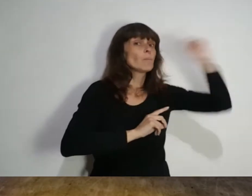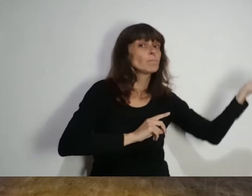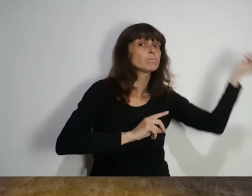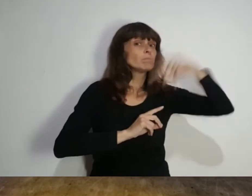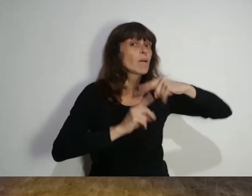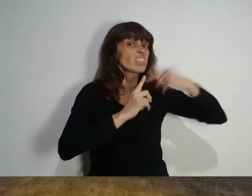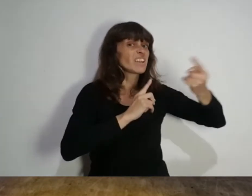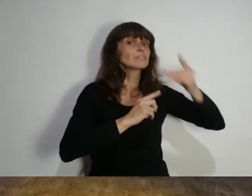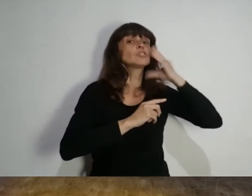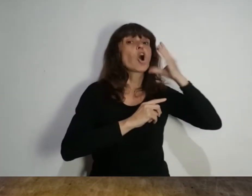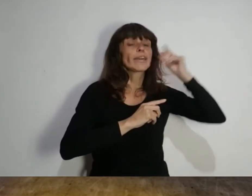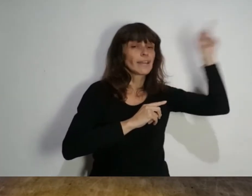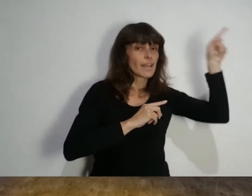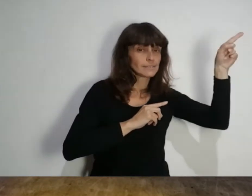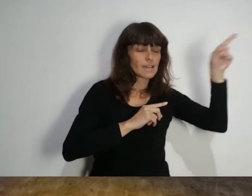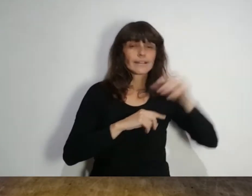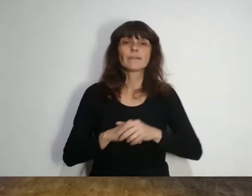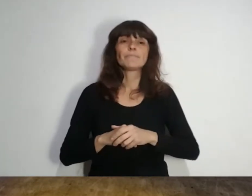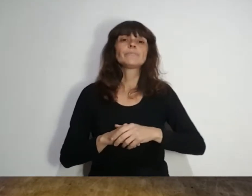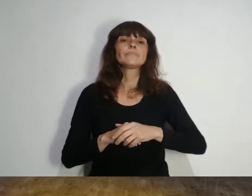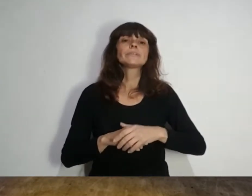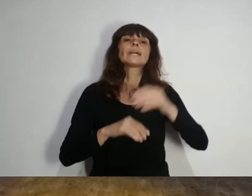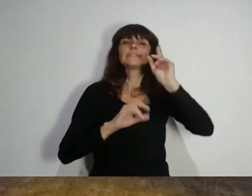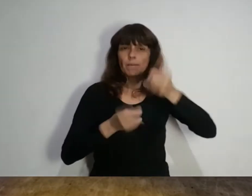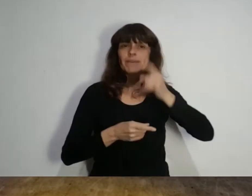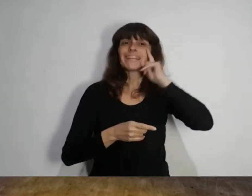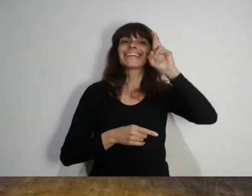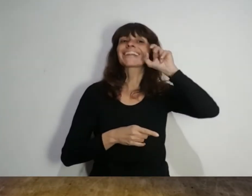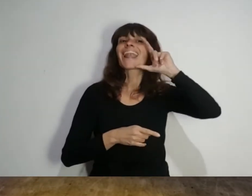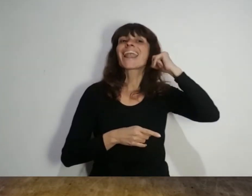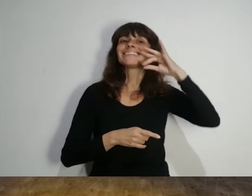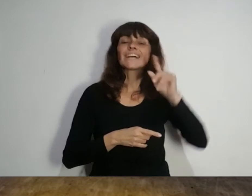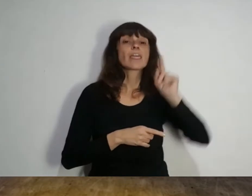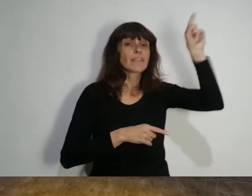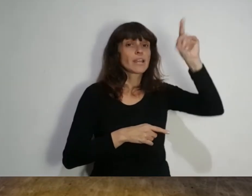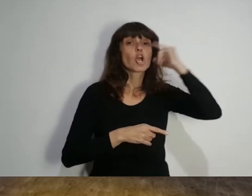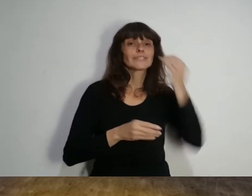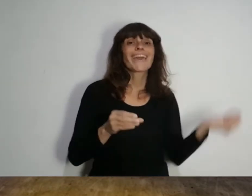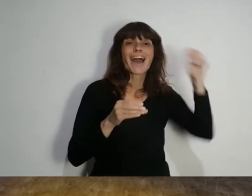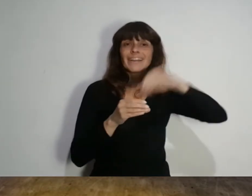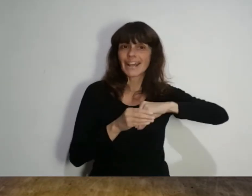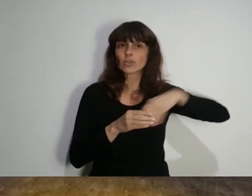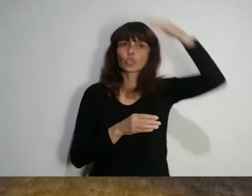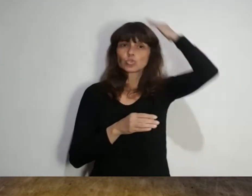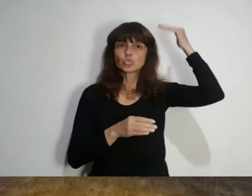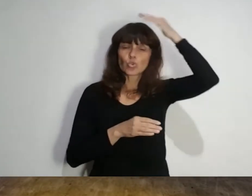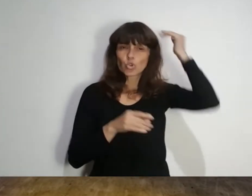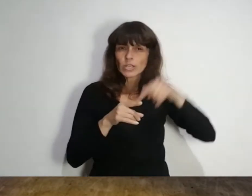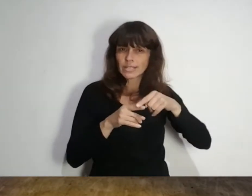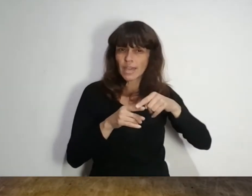destino directo al Reino Unido de Gran Bretaña e Irlanda del Norte y se agregó Turquía y los